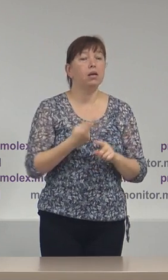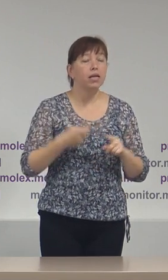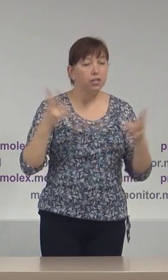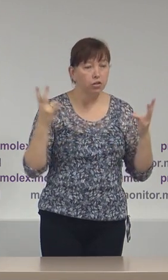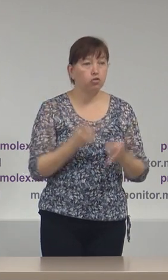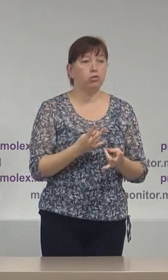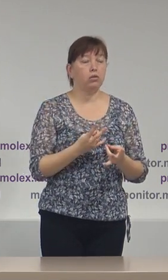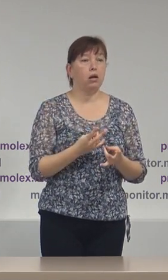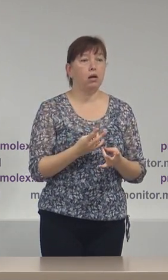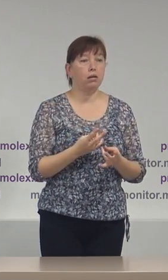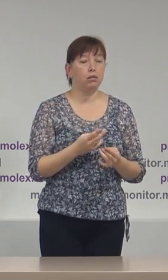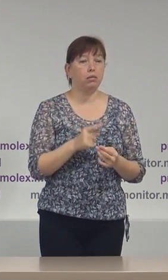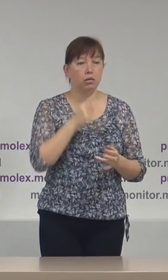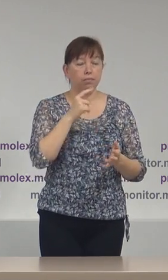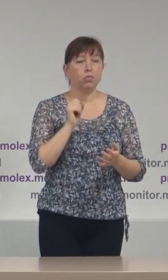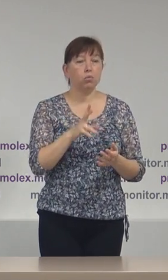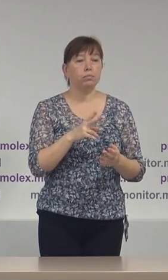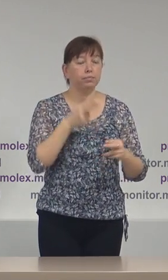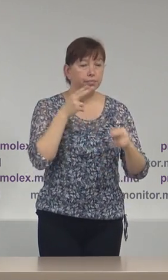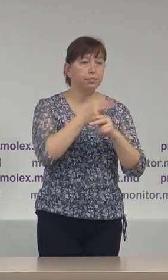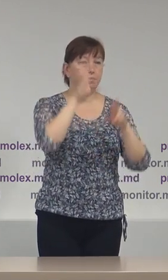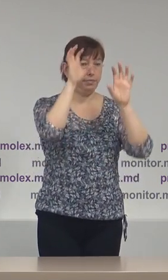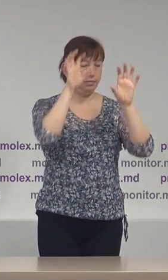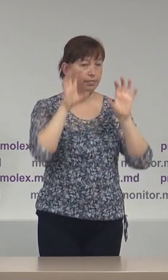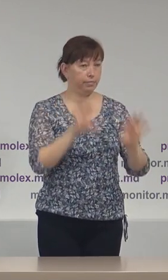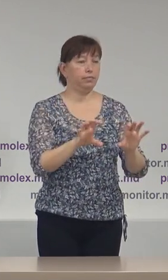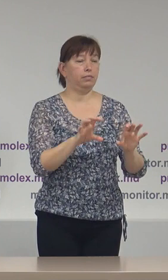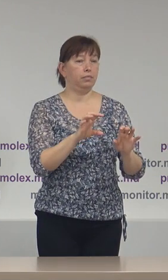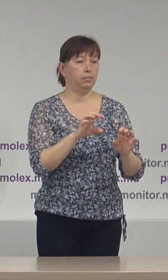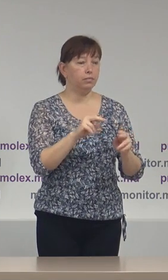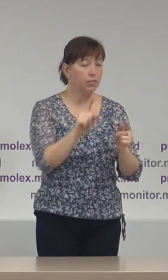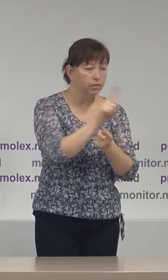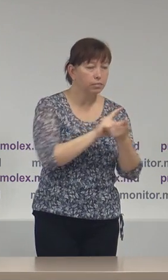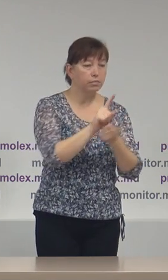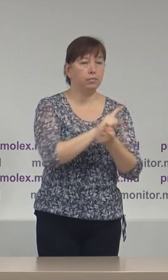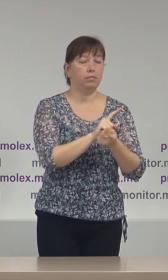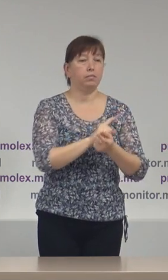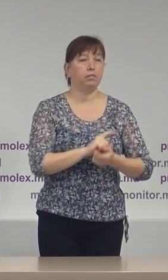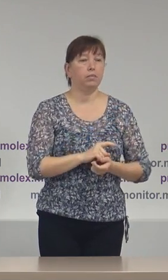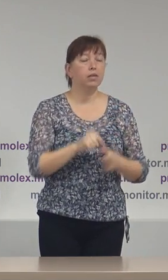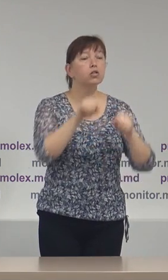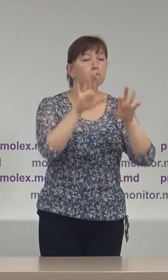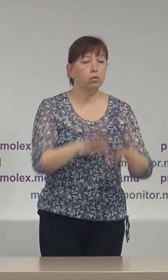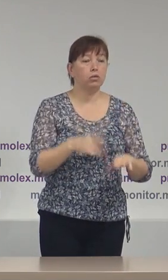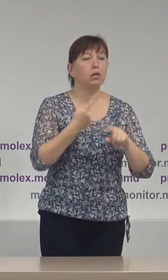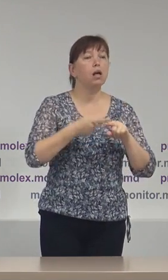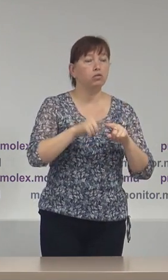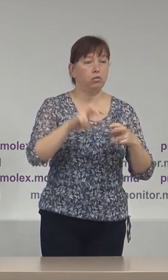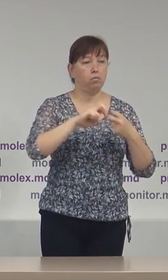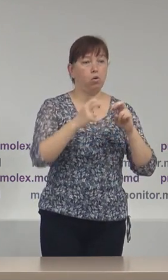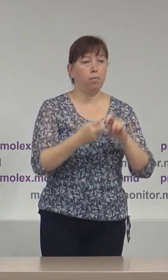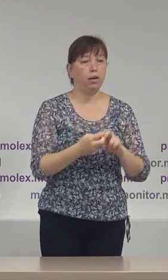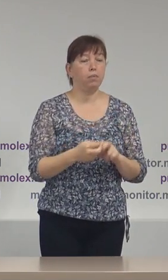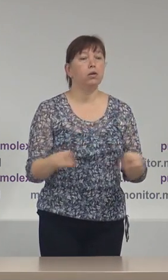necesar intervenții inclusiv legislative care să solțineză această problemă